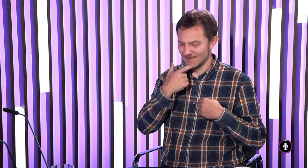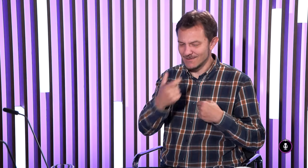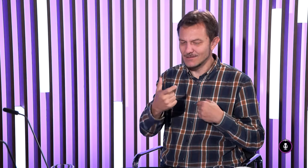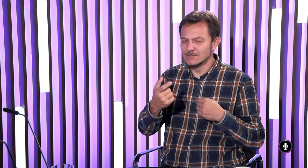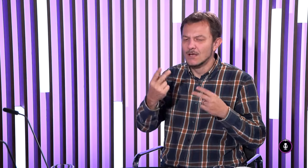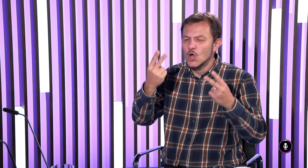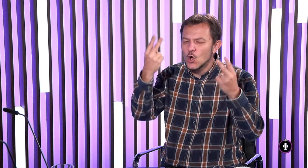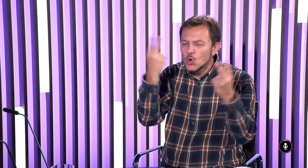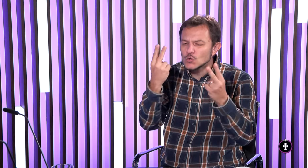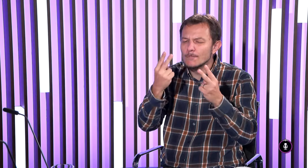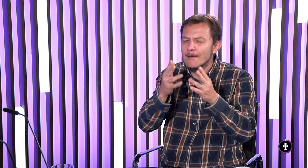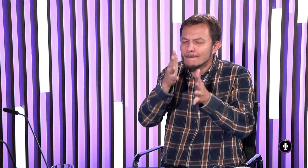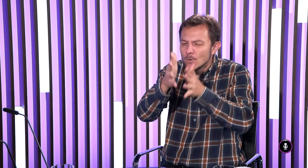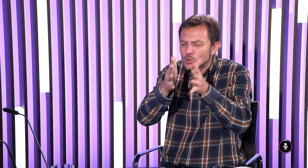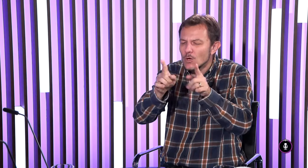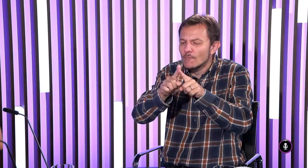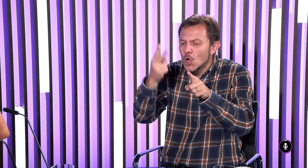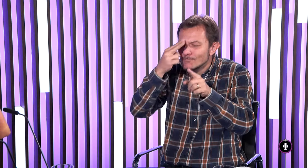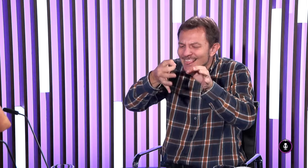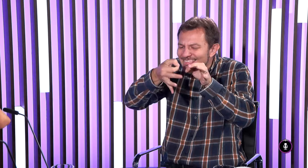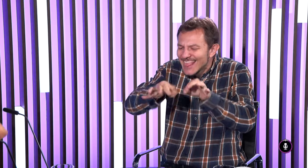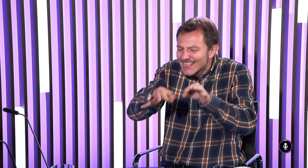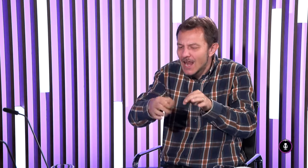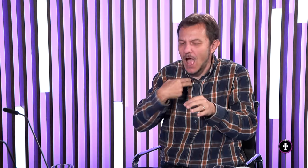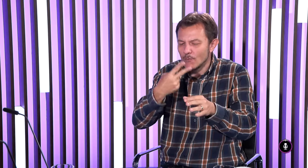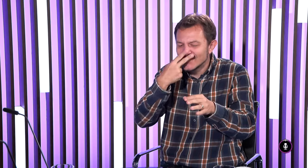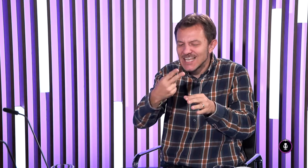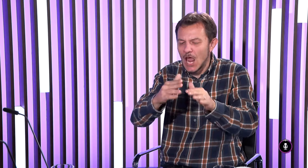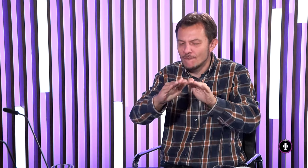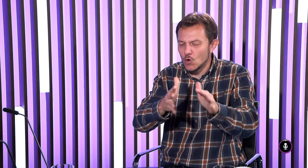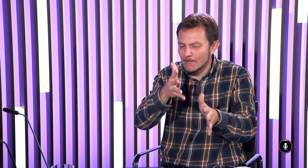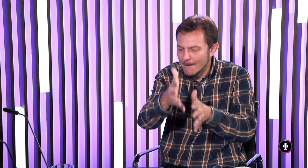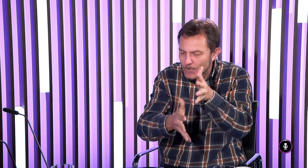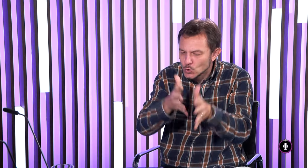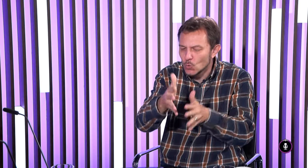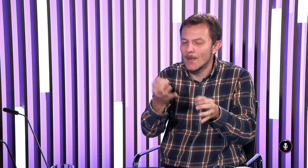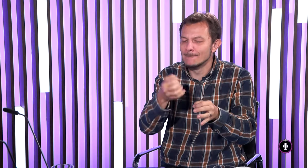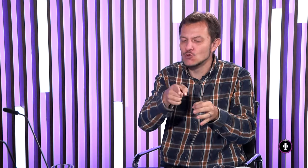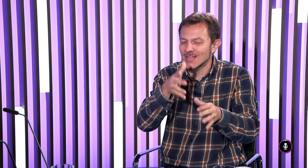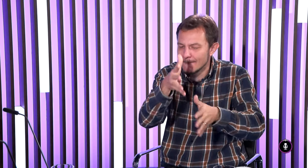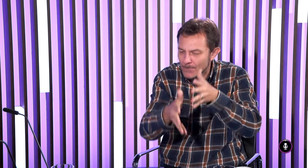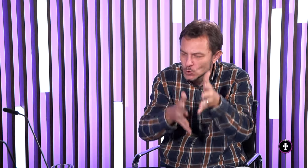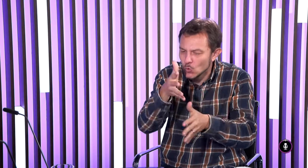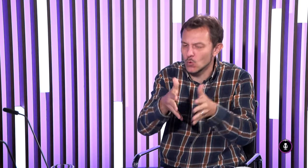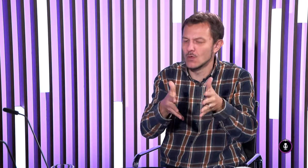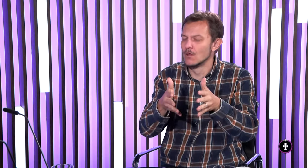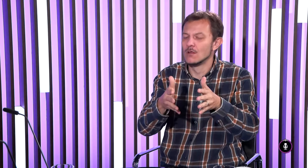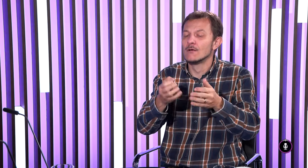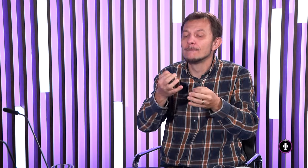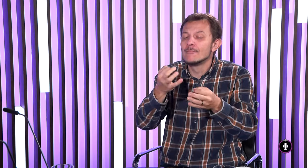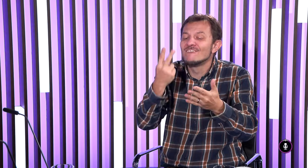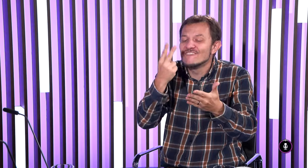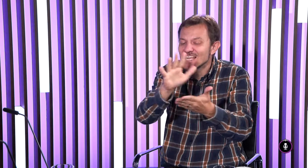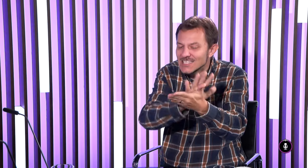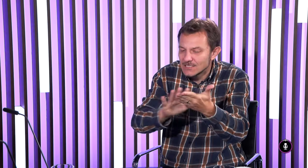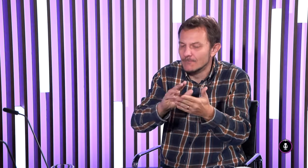mám jazyk, aj tým detajlom posunkového jazyka, tej forme tých posunkov,